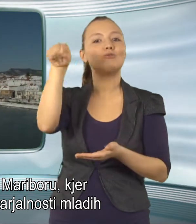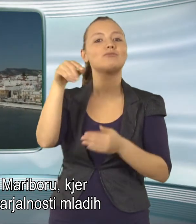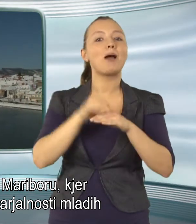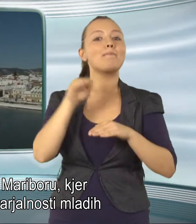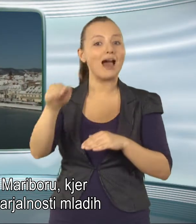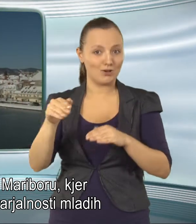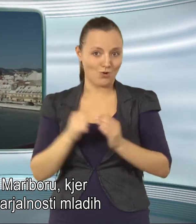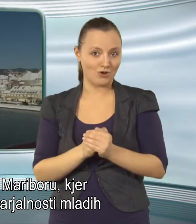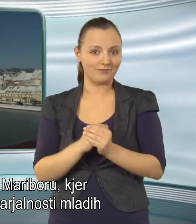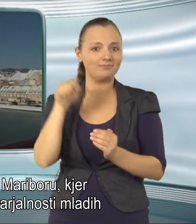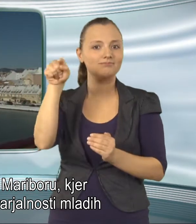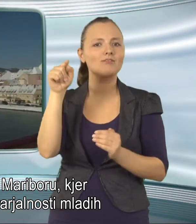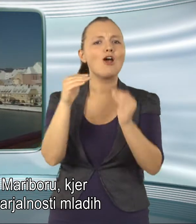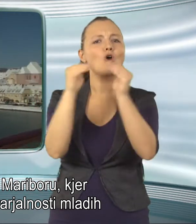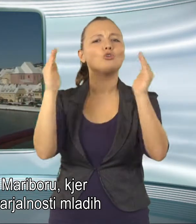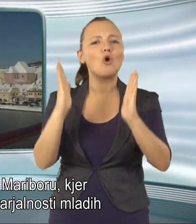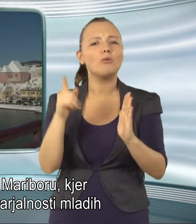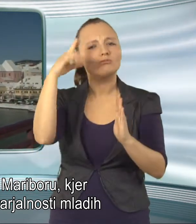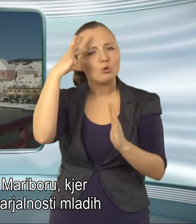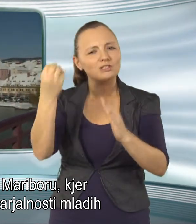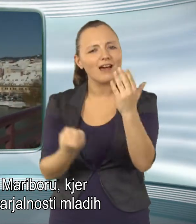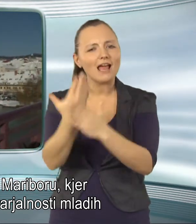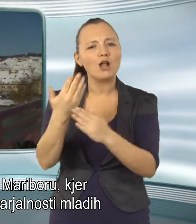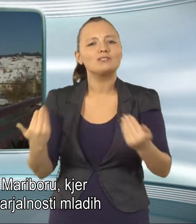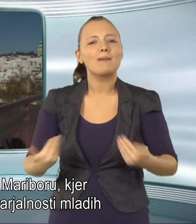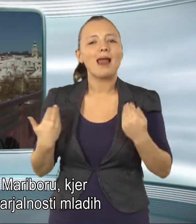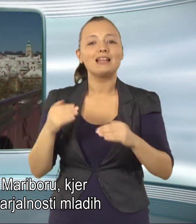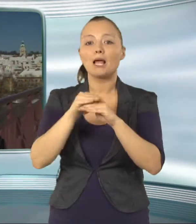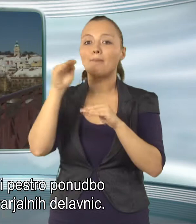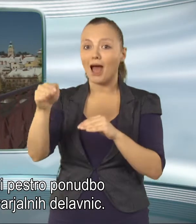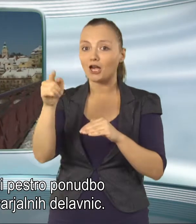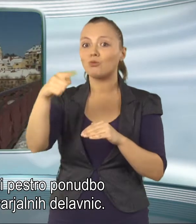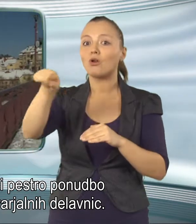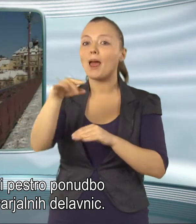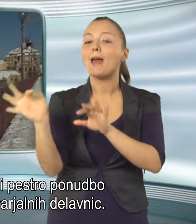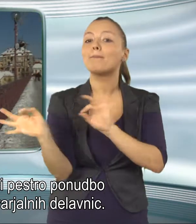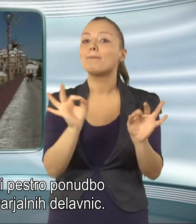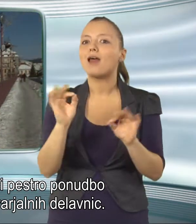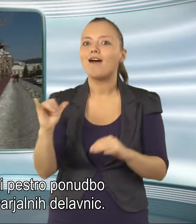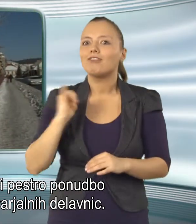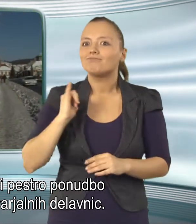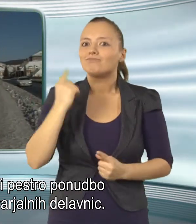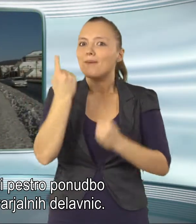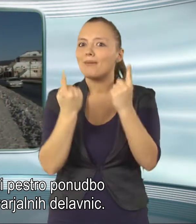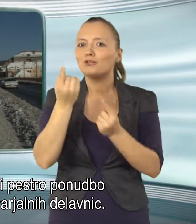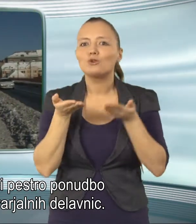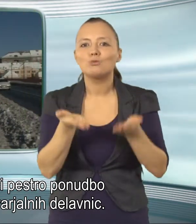so v Domu ustvarjalnosti mladih Maribor pripravili pestro ponudbo brezplačnih ustvarjalnih delavnic.